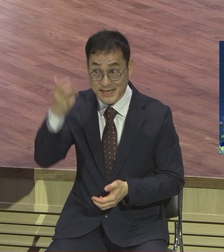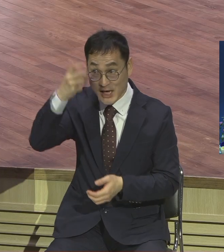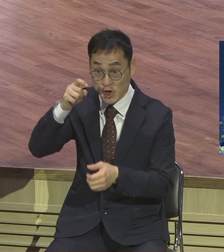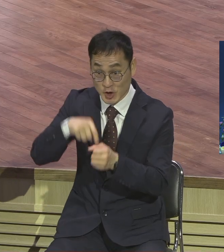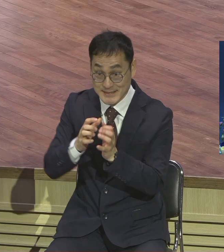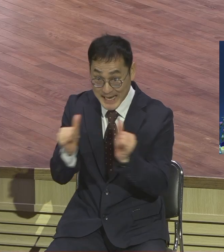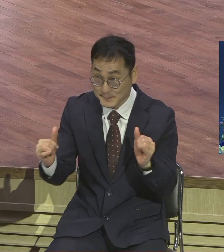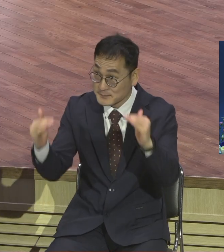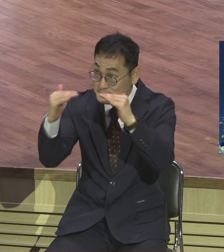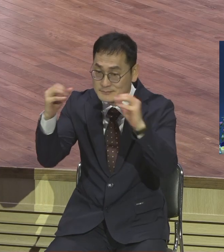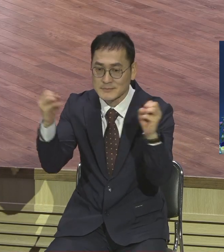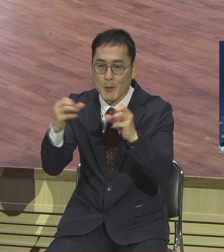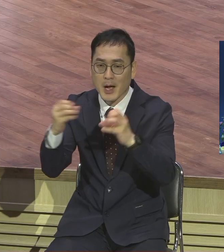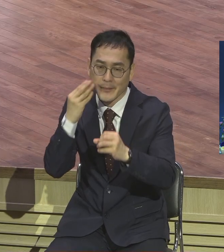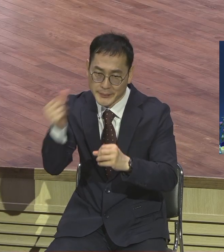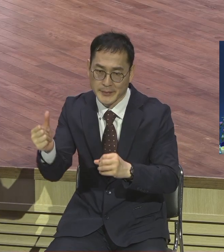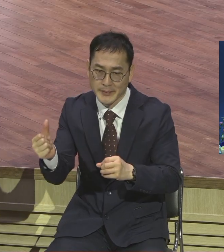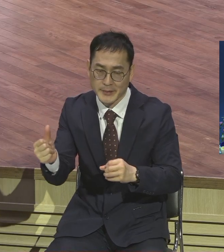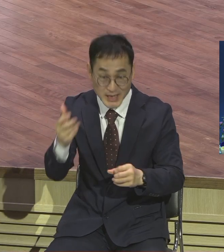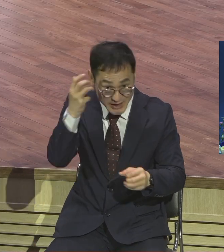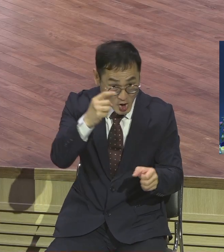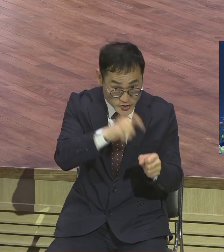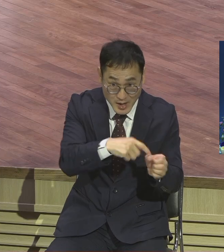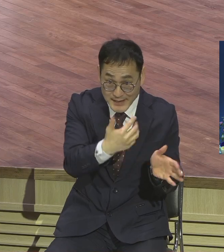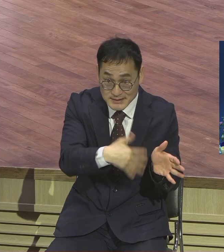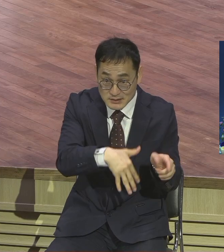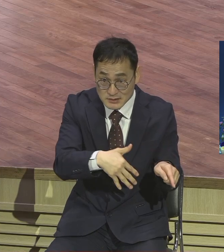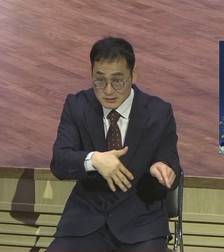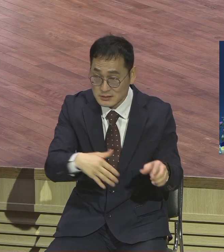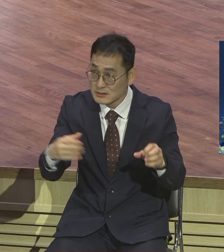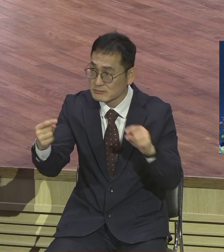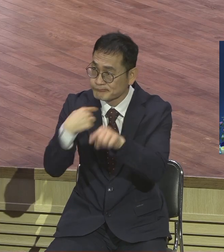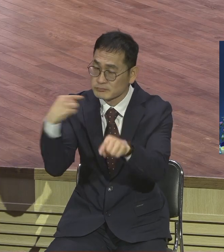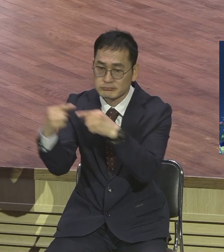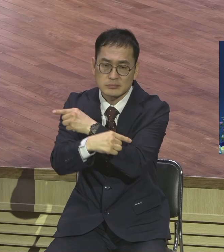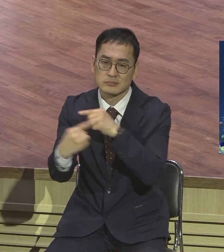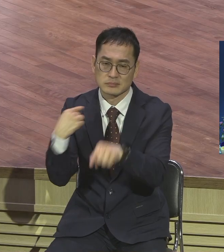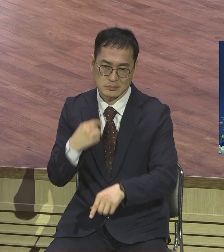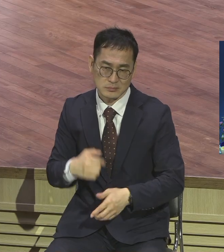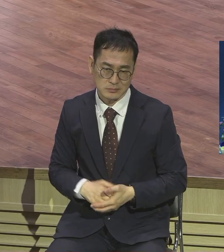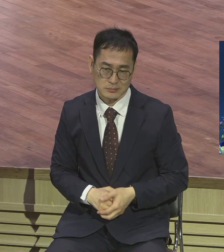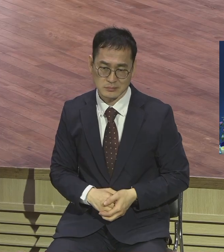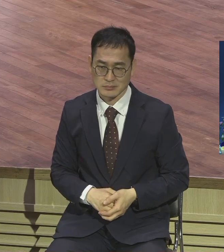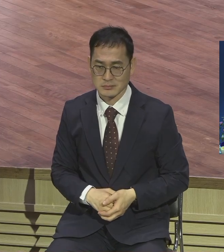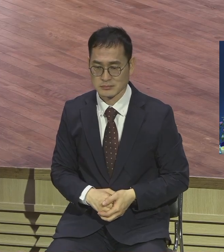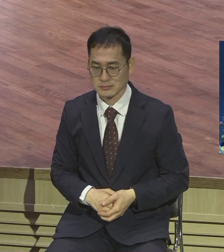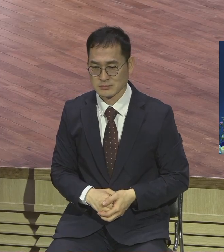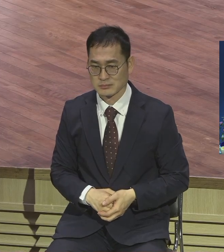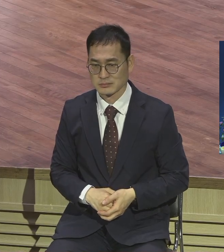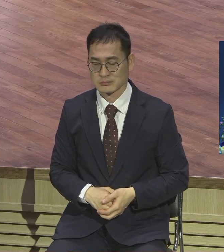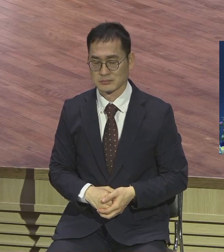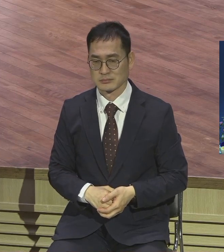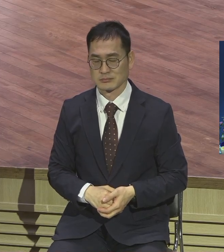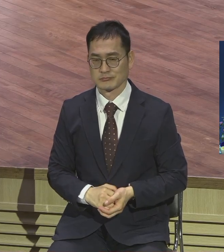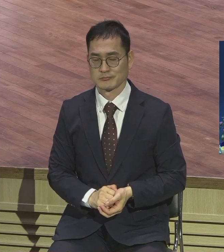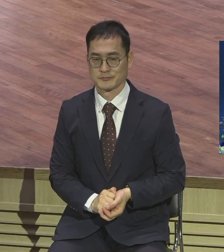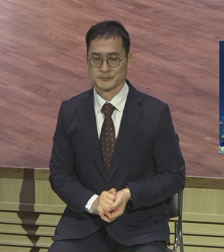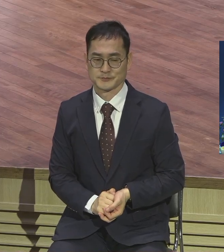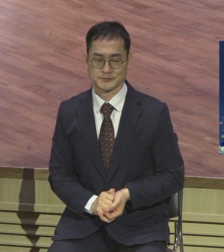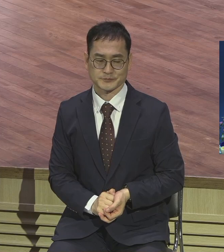영적이 대화가 안됩니다 영적이 말하면 졸고 딴 생 딴 말하고 헛소리하다가 또 육으로 돌아가요 또 영적이